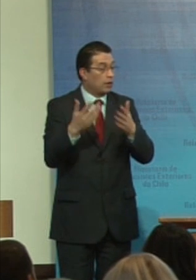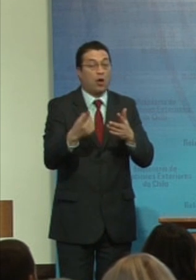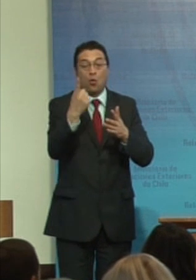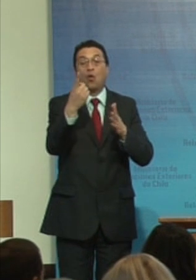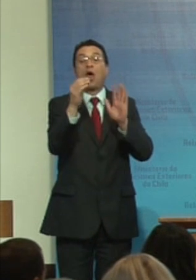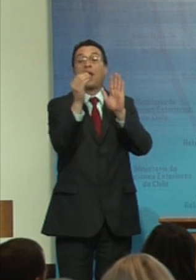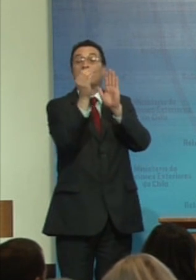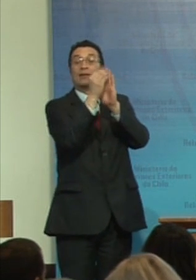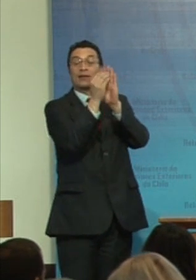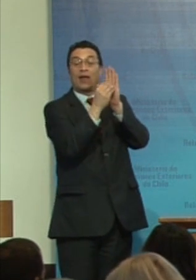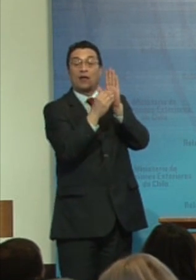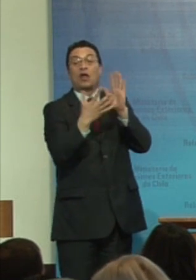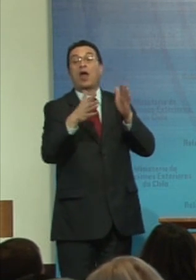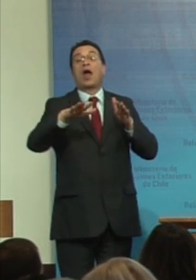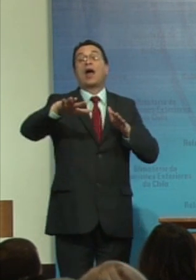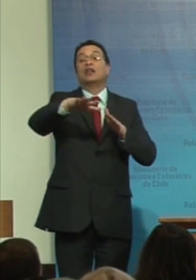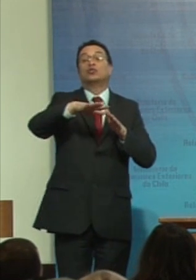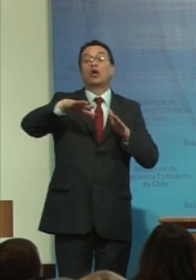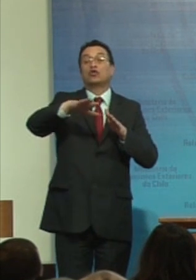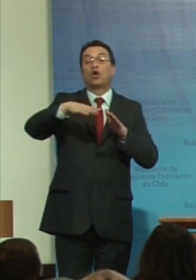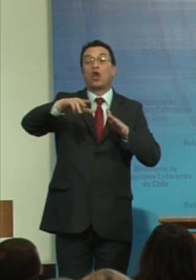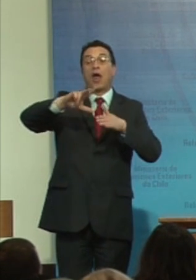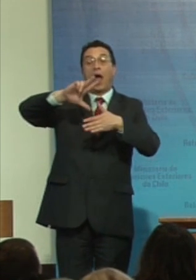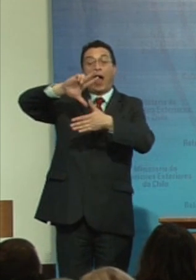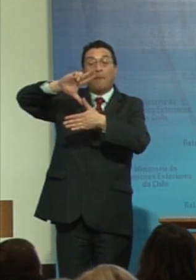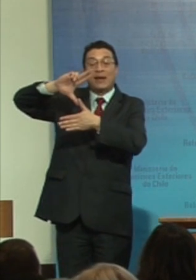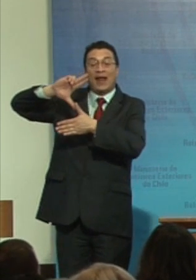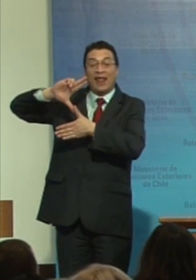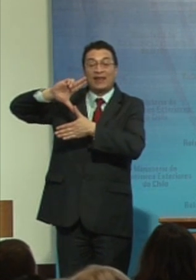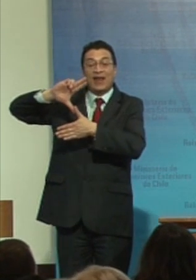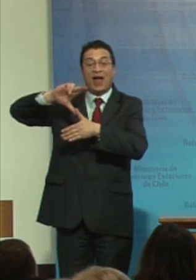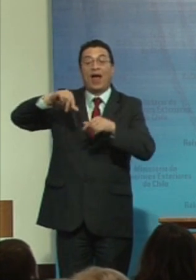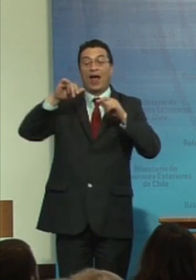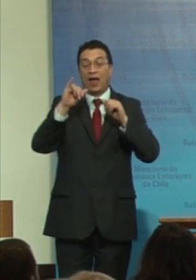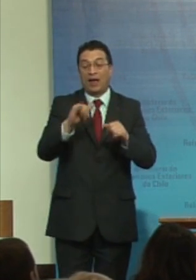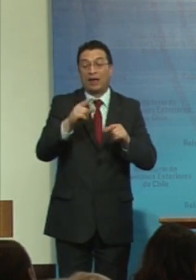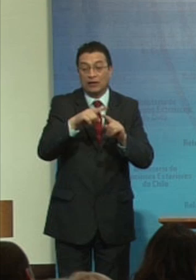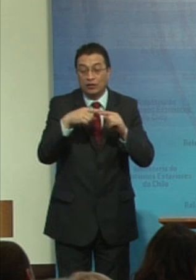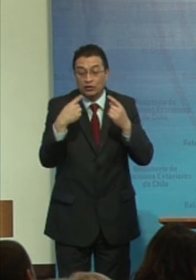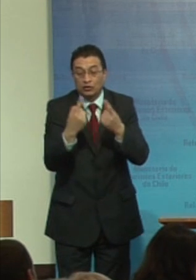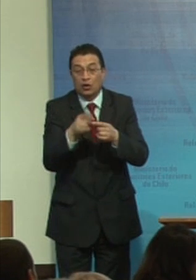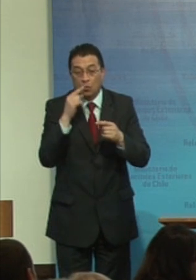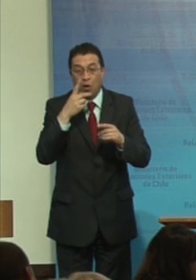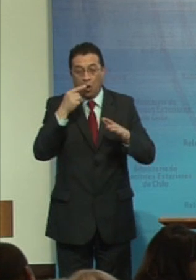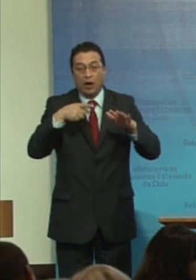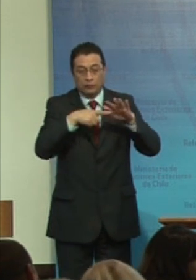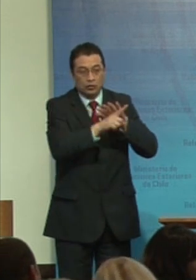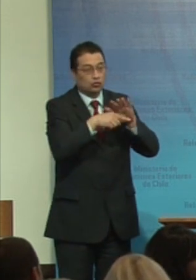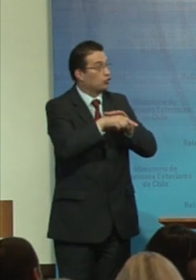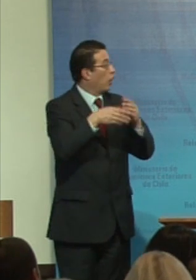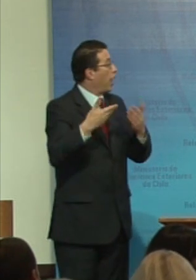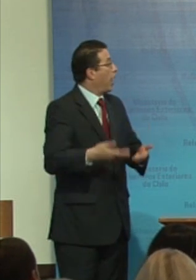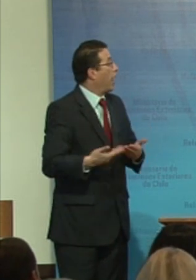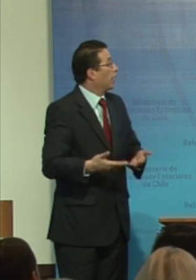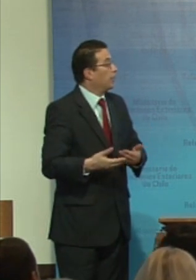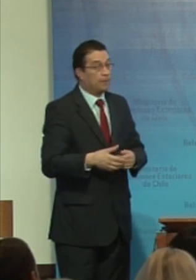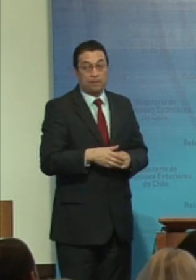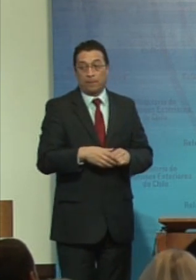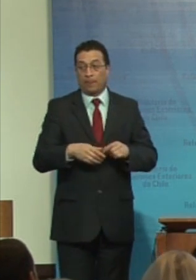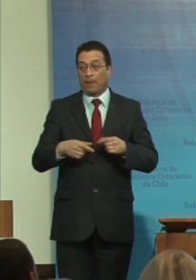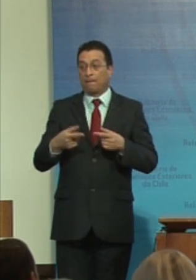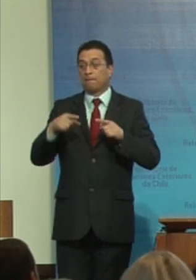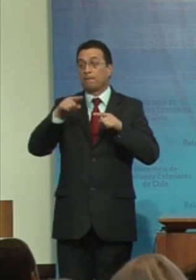datos sobre la situación en América Latina y hablar un poquito de los ODS que ya fue introducido acá entonces